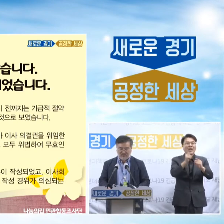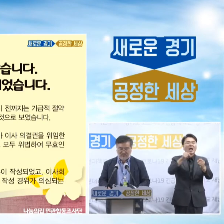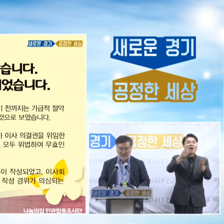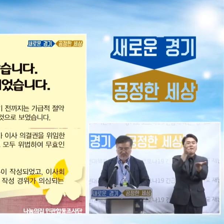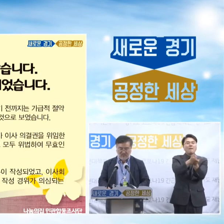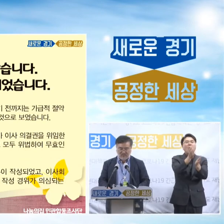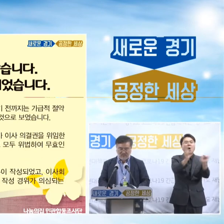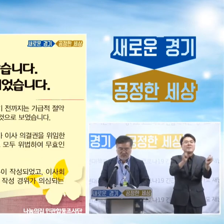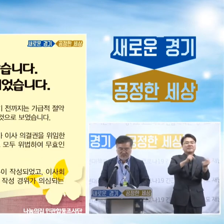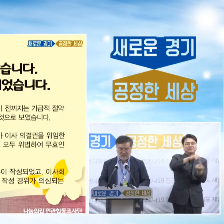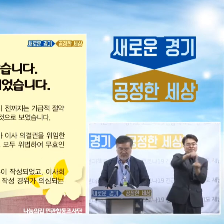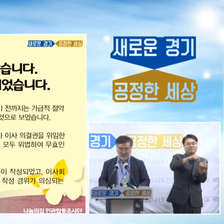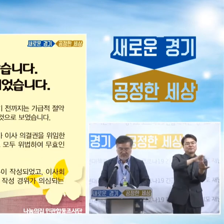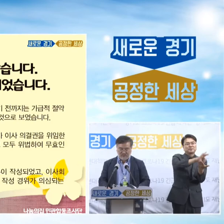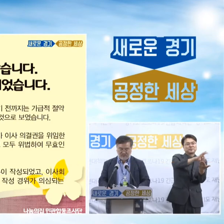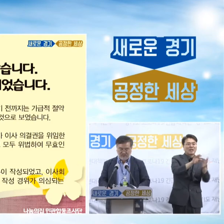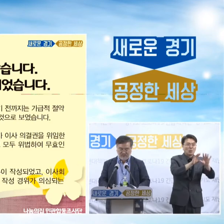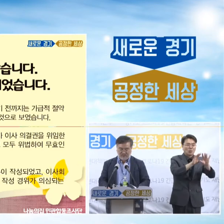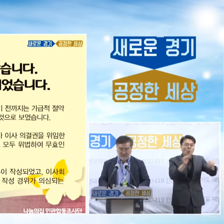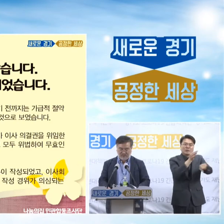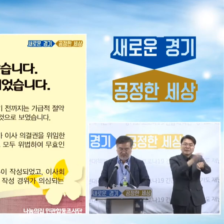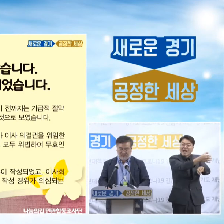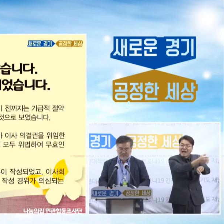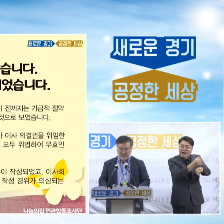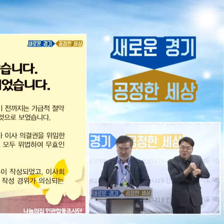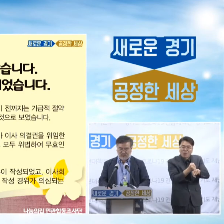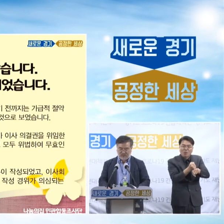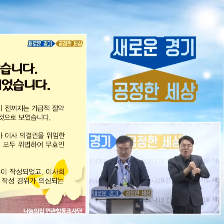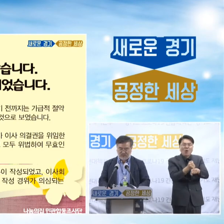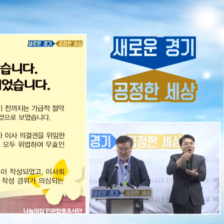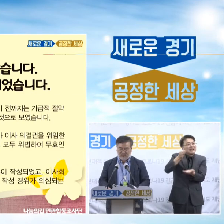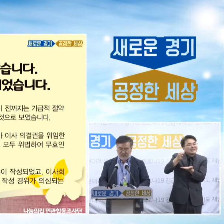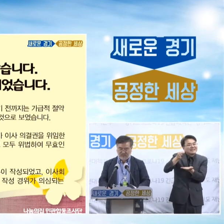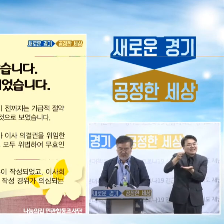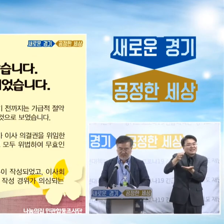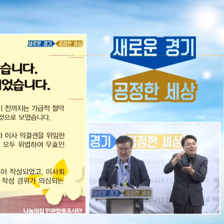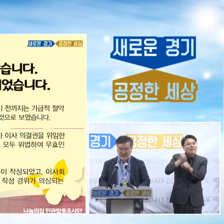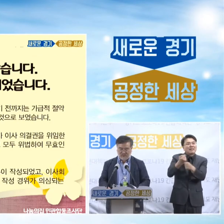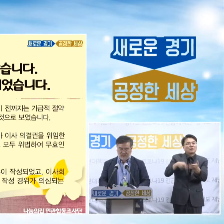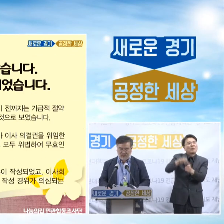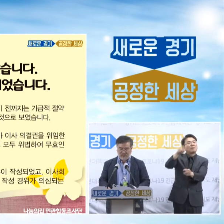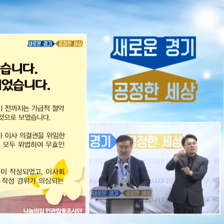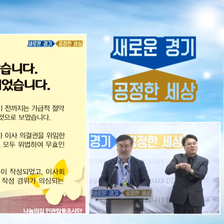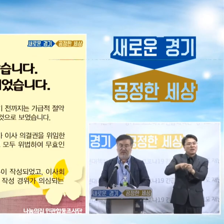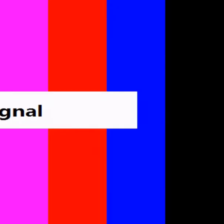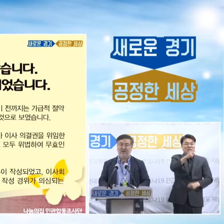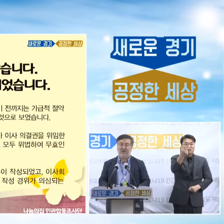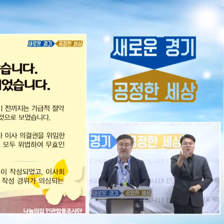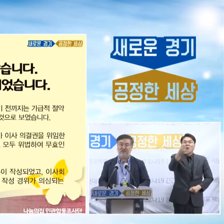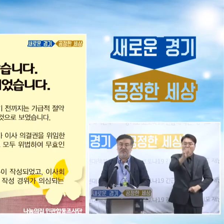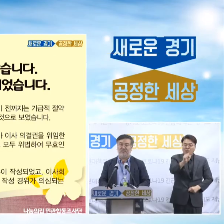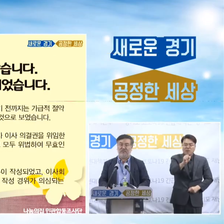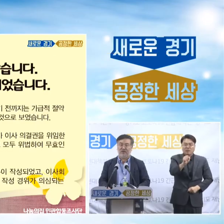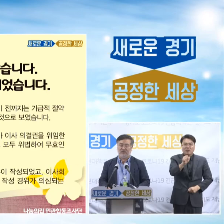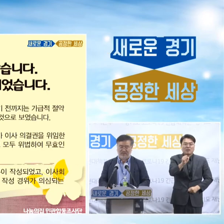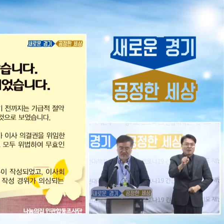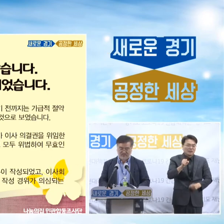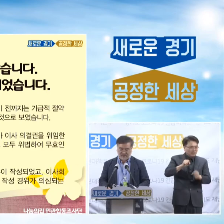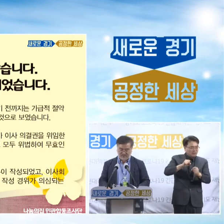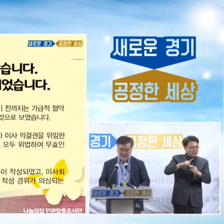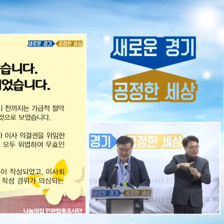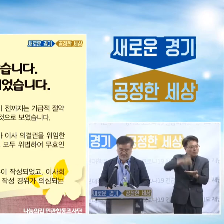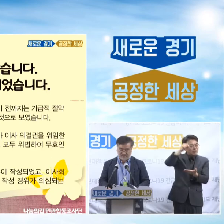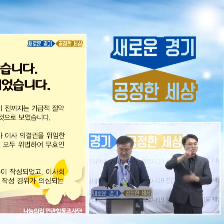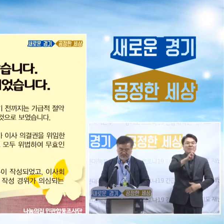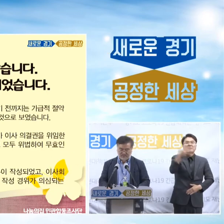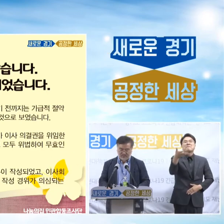사용한 금액은 토지, 임야구입 등 재산 조성비로 사용한 금액 약 26억원을 포함해 약 38억원에